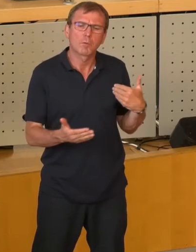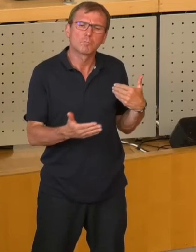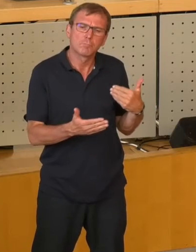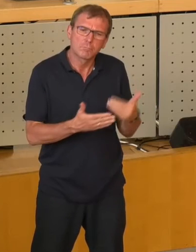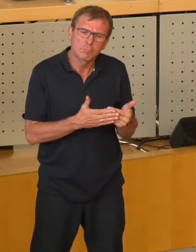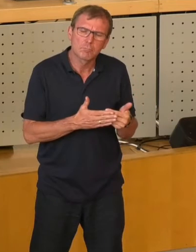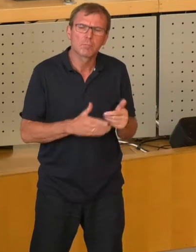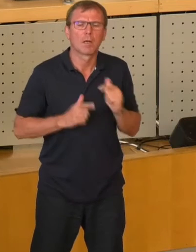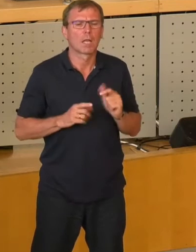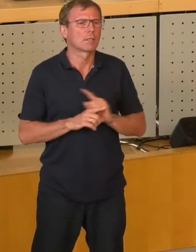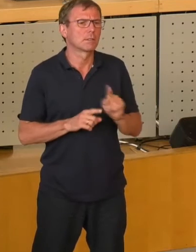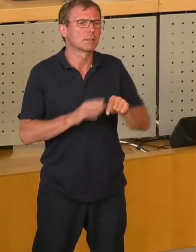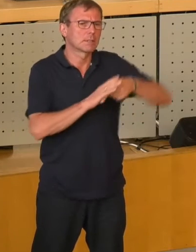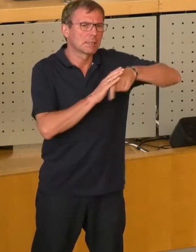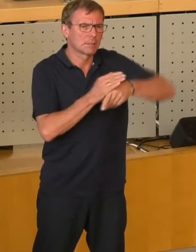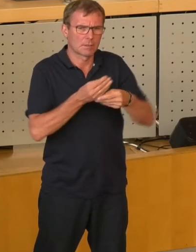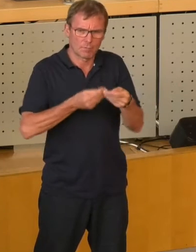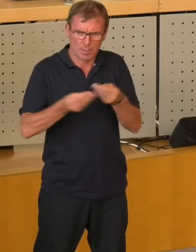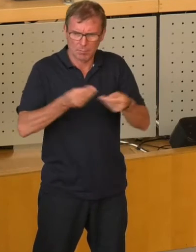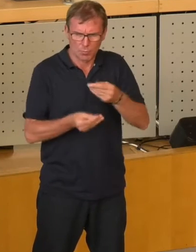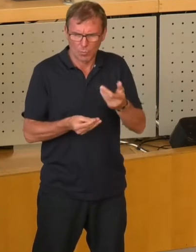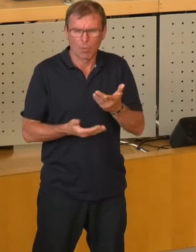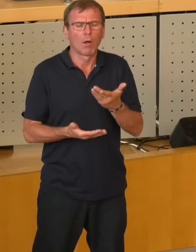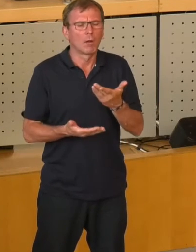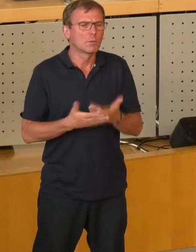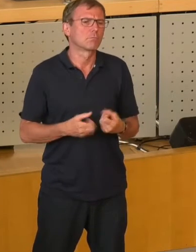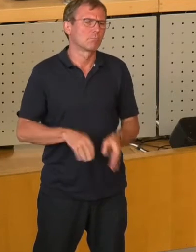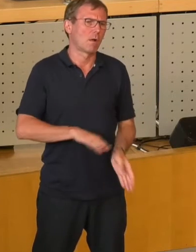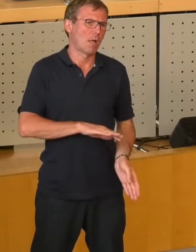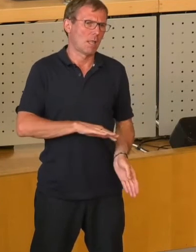intensiv verfolgt worden. Und letztendlich auch abdagelegt worden.